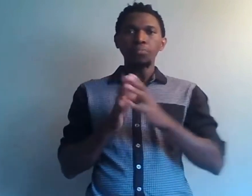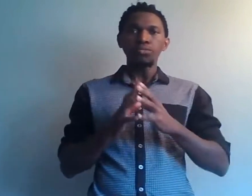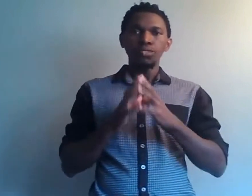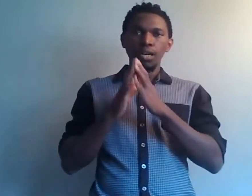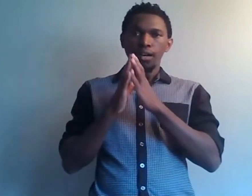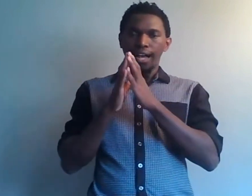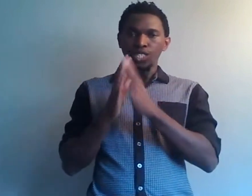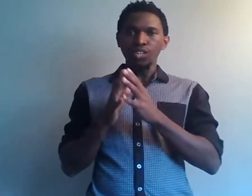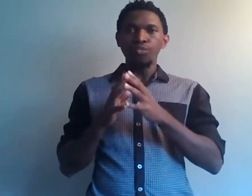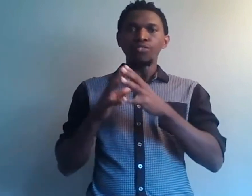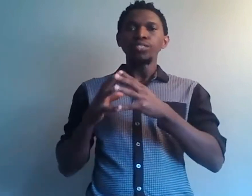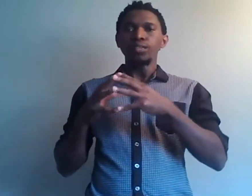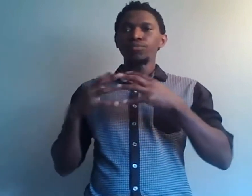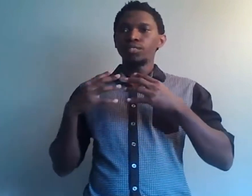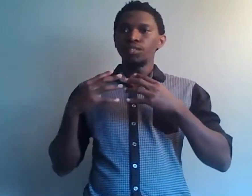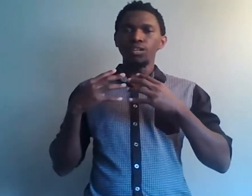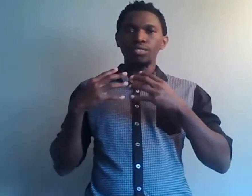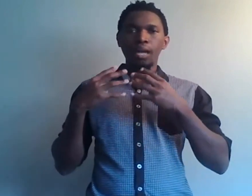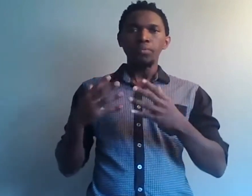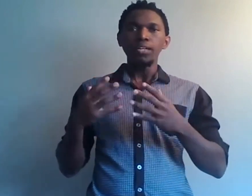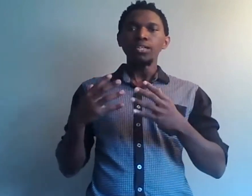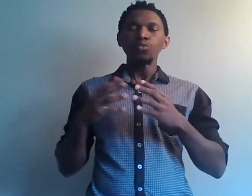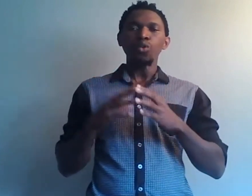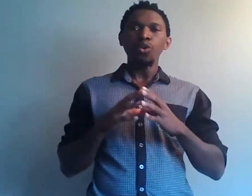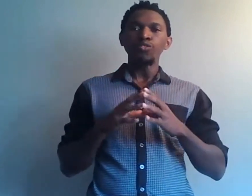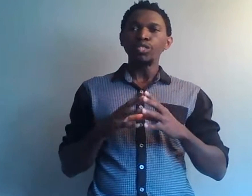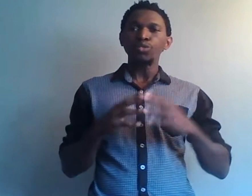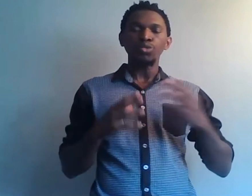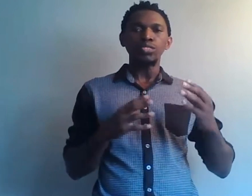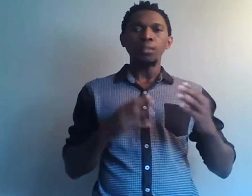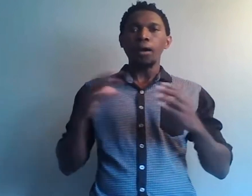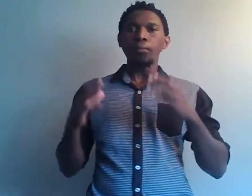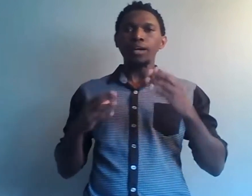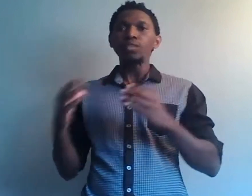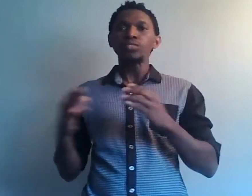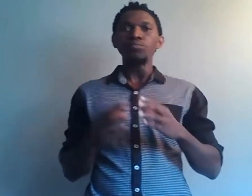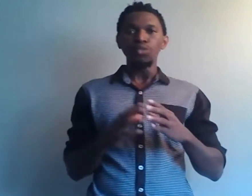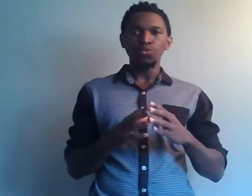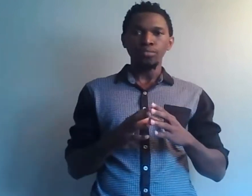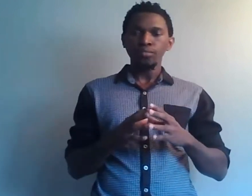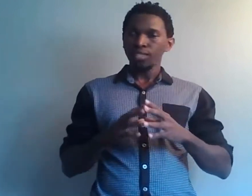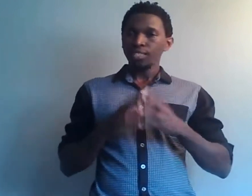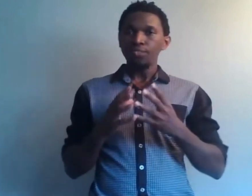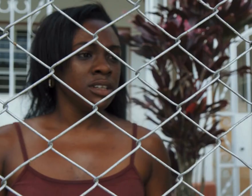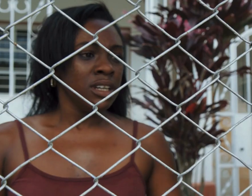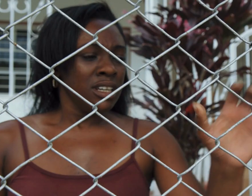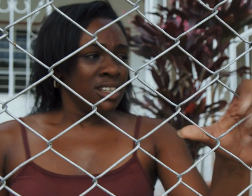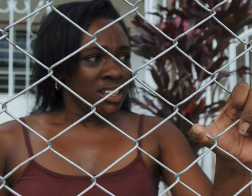puissent à chaque fois venir t'appeler ou encore venir te solliciter par rapport à tel ou tel besoin. Ça veut dire que